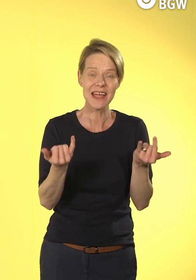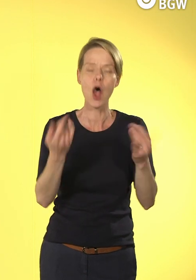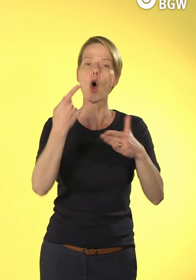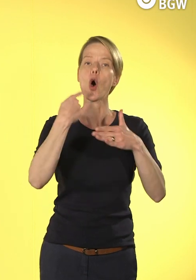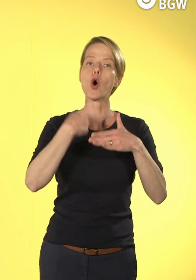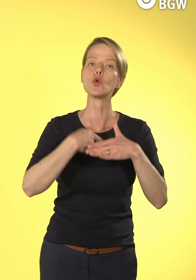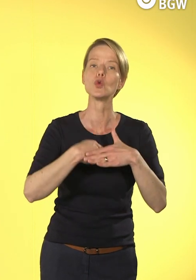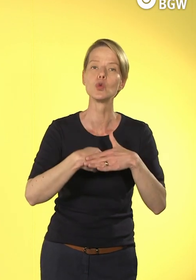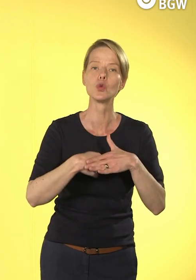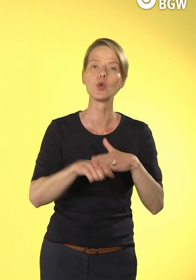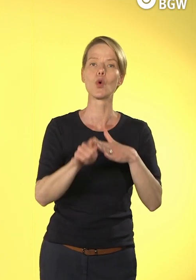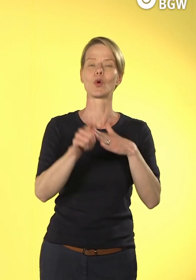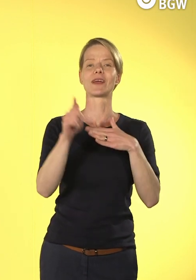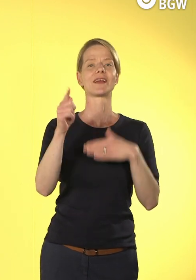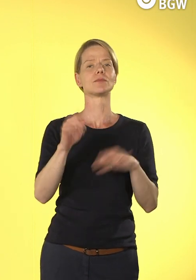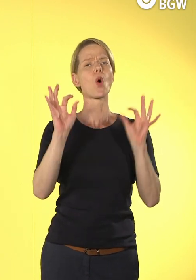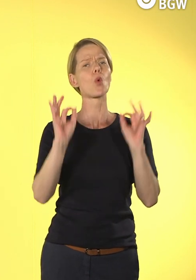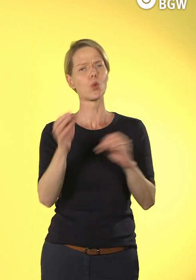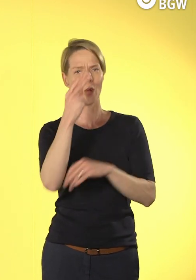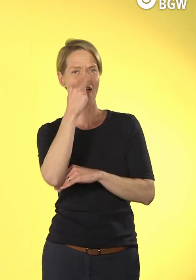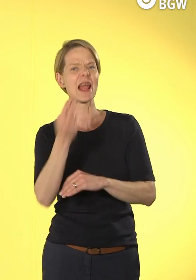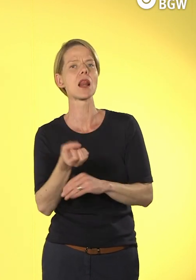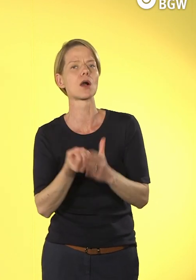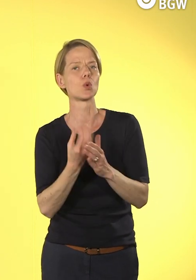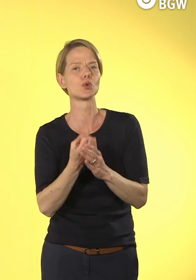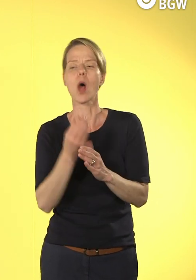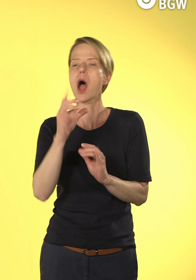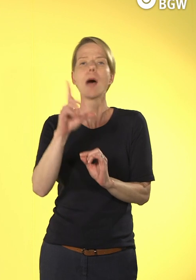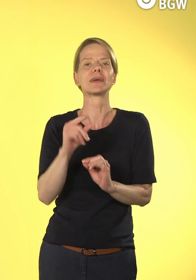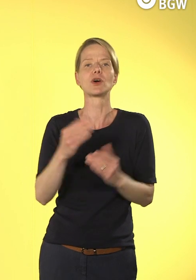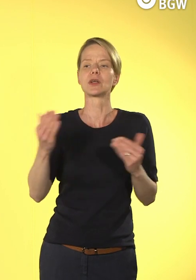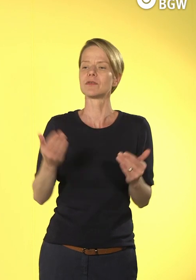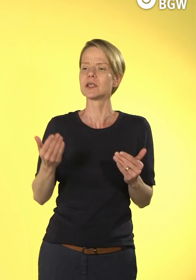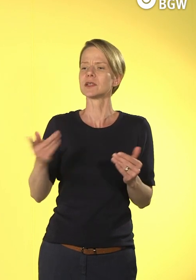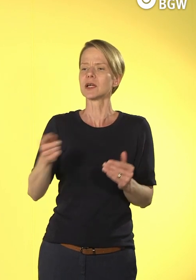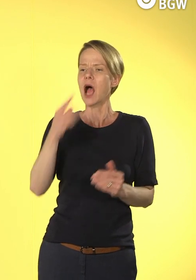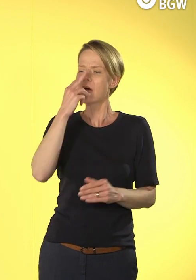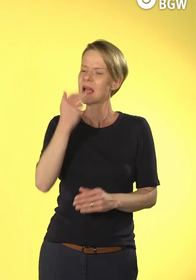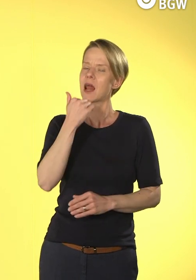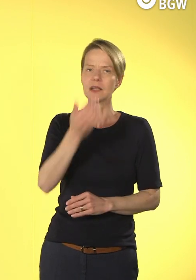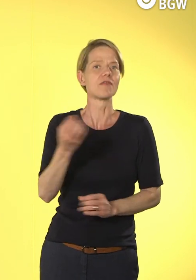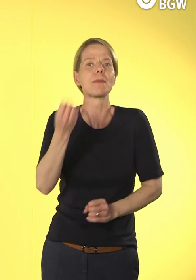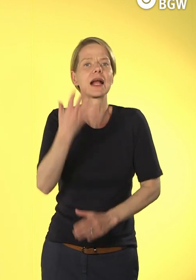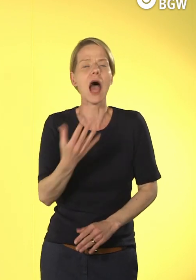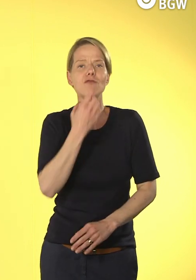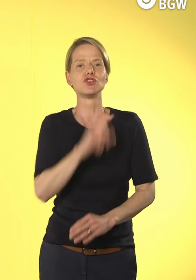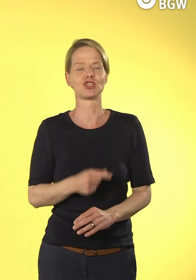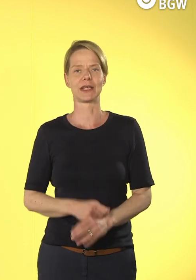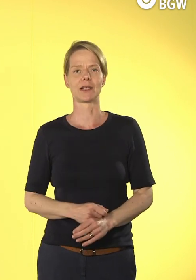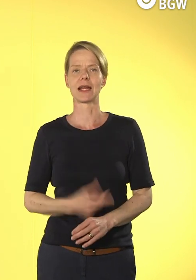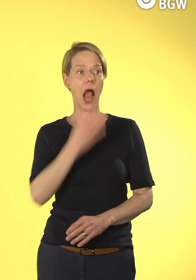eben Fehler dazugehören. Also wir wollen keine Fehler machen, aber wenn es passiert, dann passiert es. Und